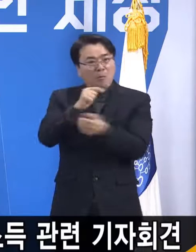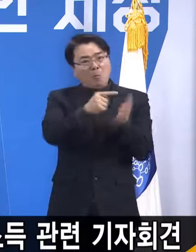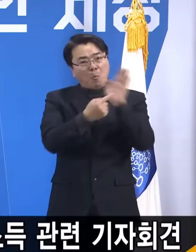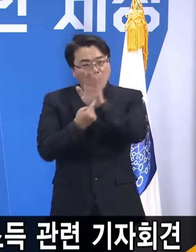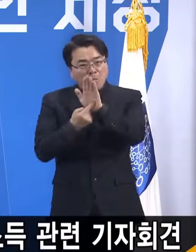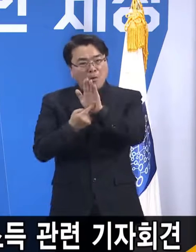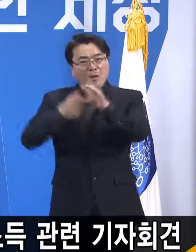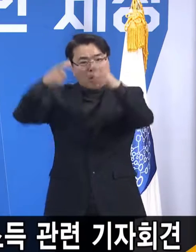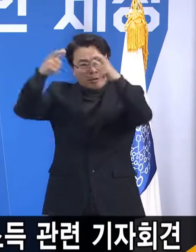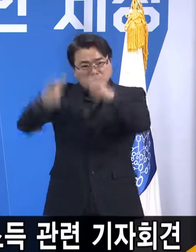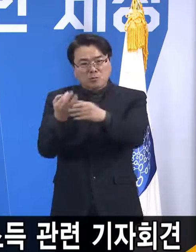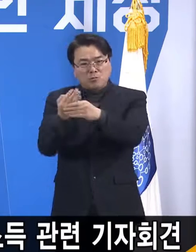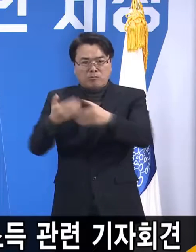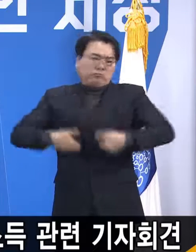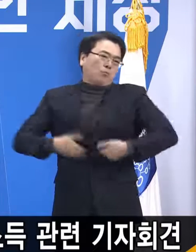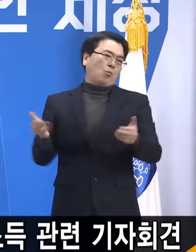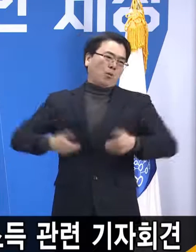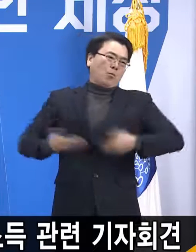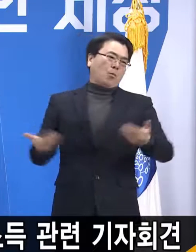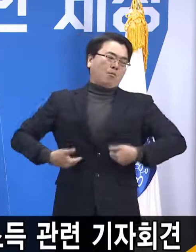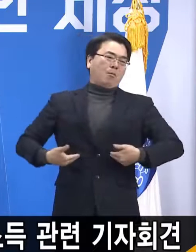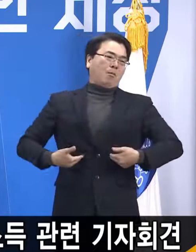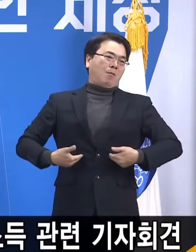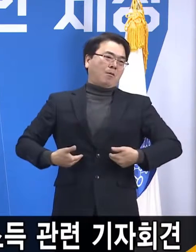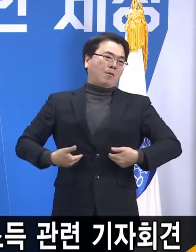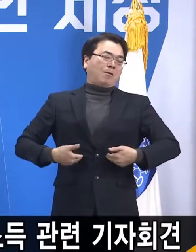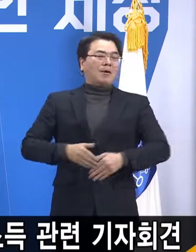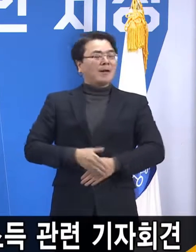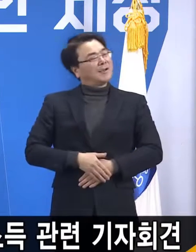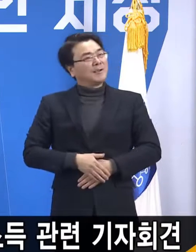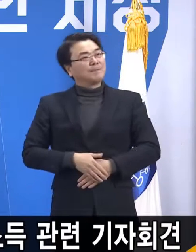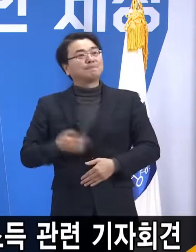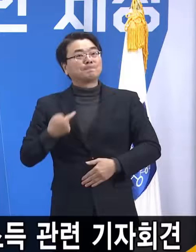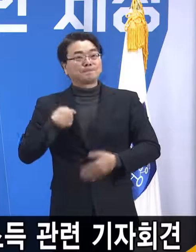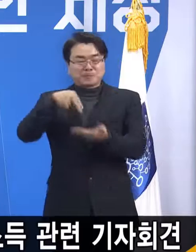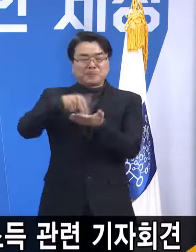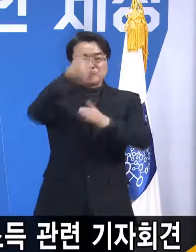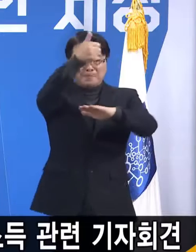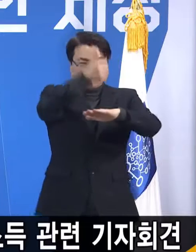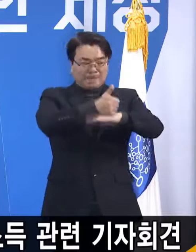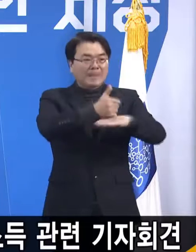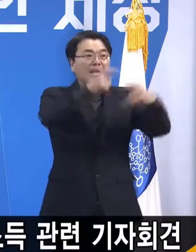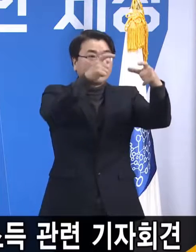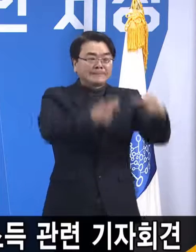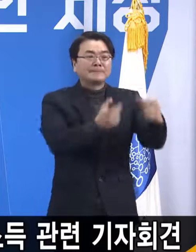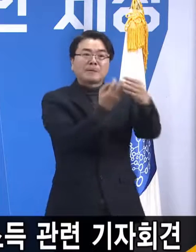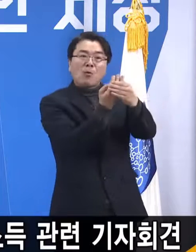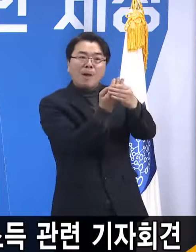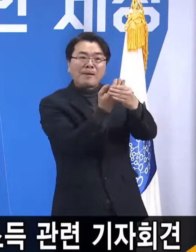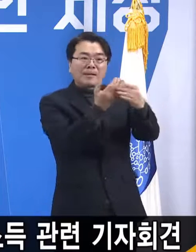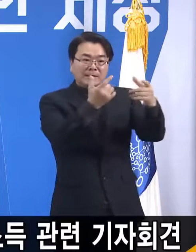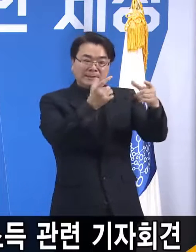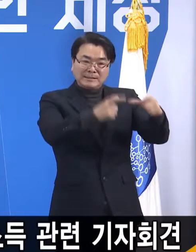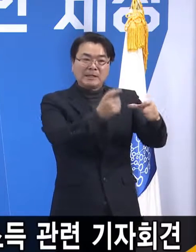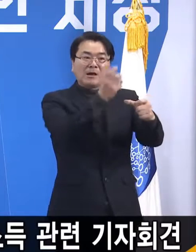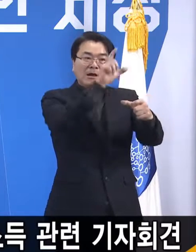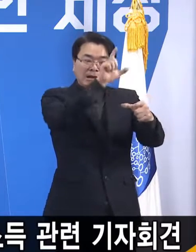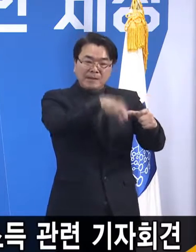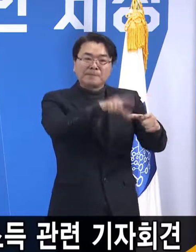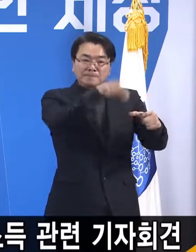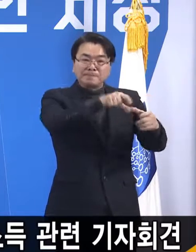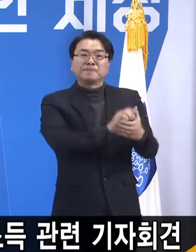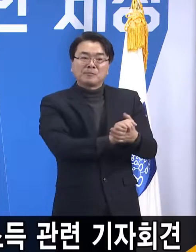낭비다. 이렇게 주장하고 있습니다. 결론적으로 말씀드리면 지역화폐를 줄이면